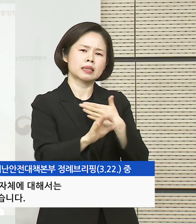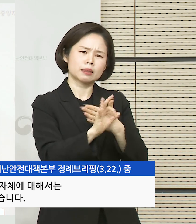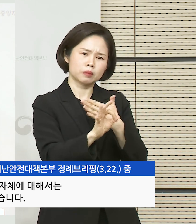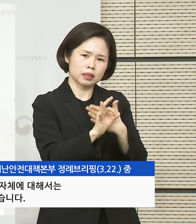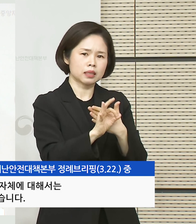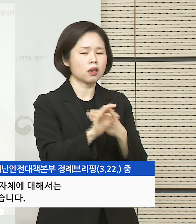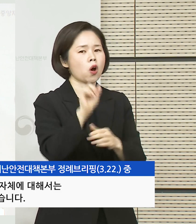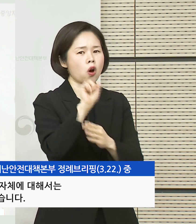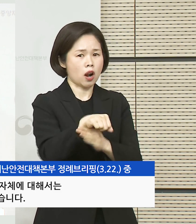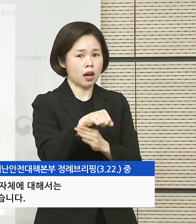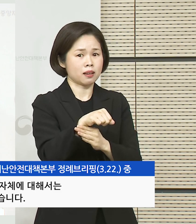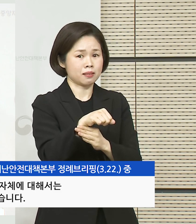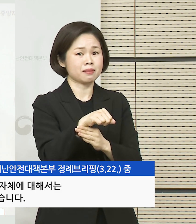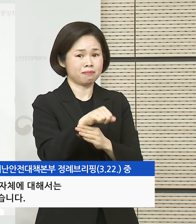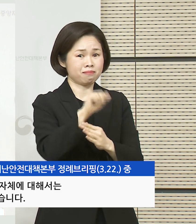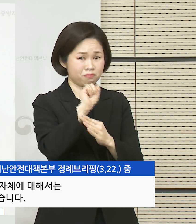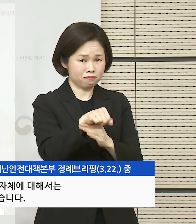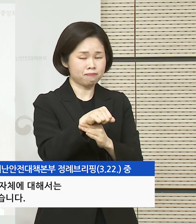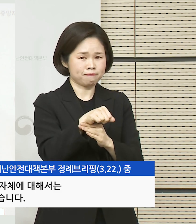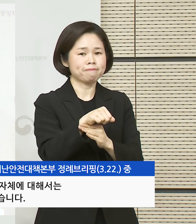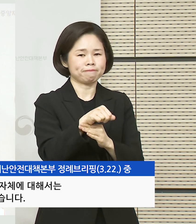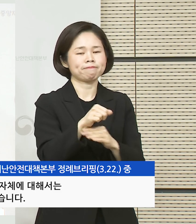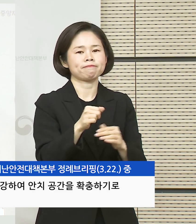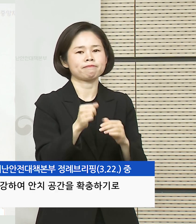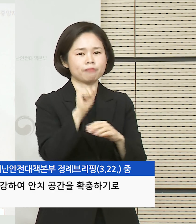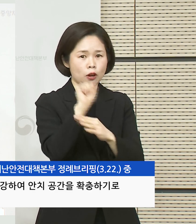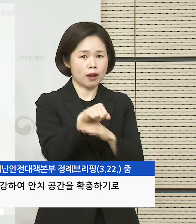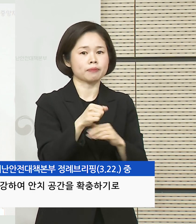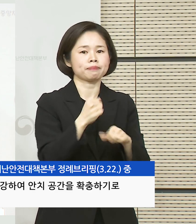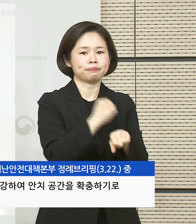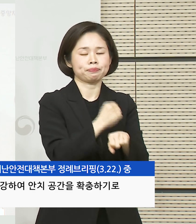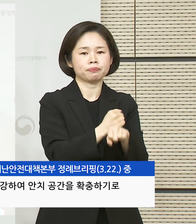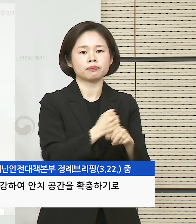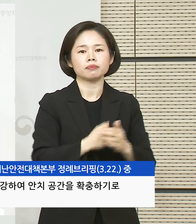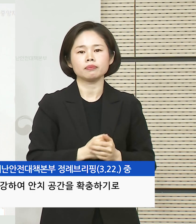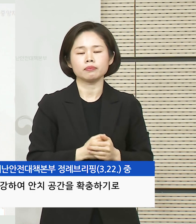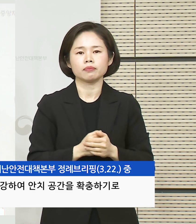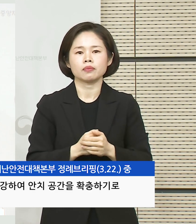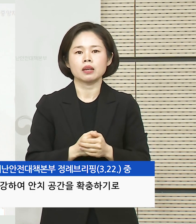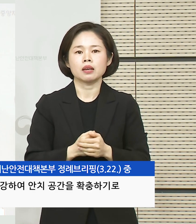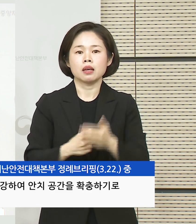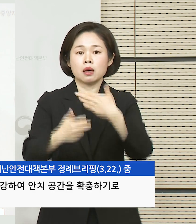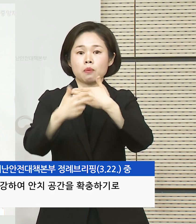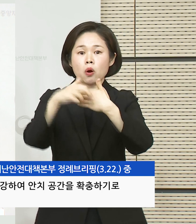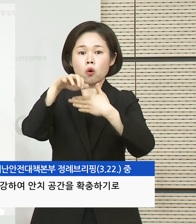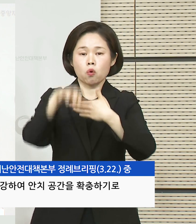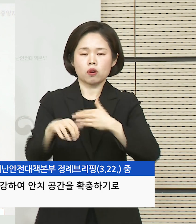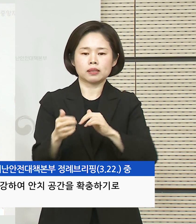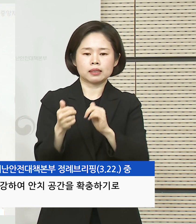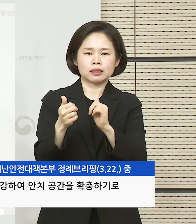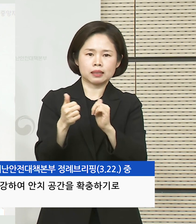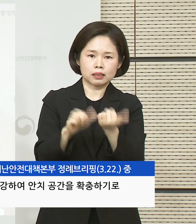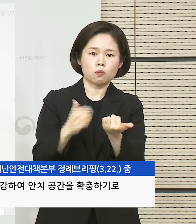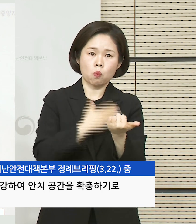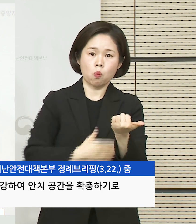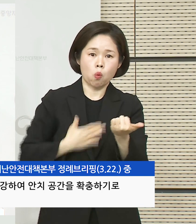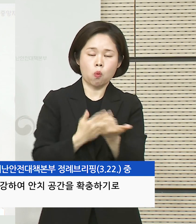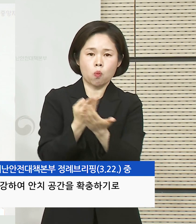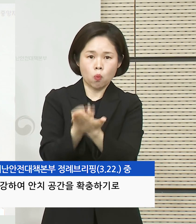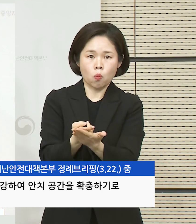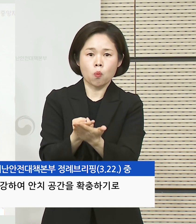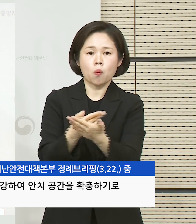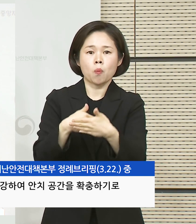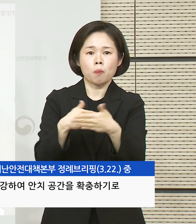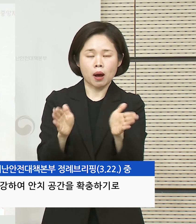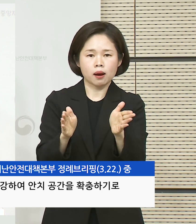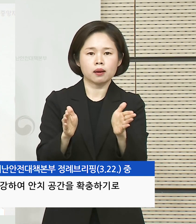화장을 허용하도록 권고하였습니다. 이와 별개로 병원의 영안실과 장례식장의